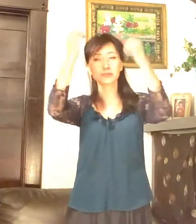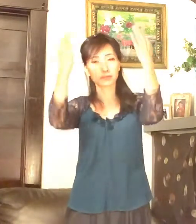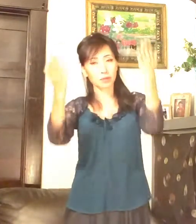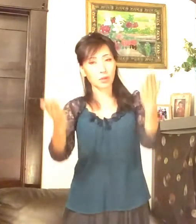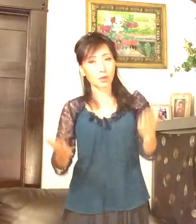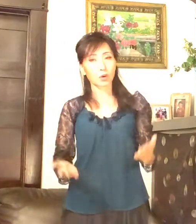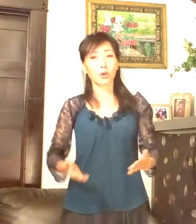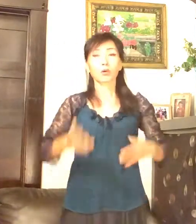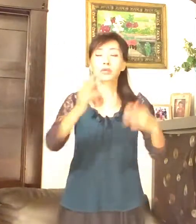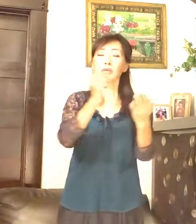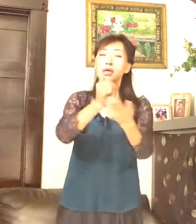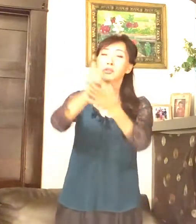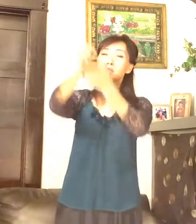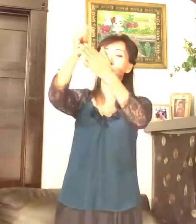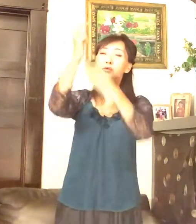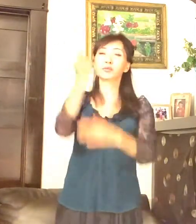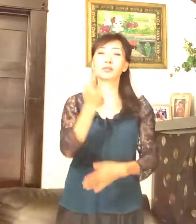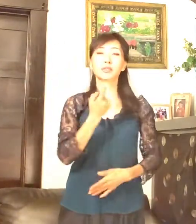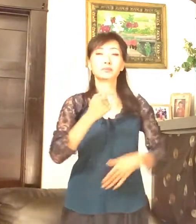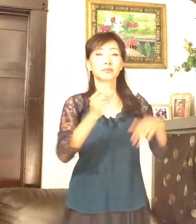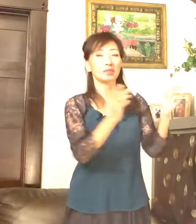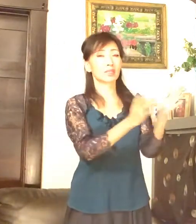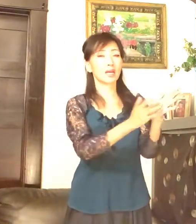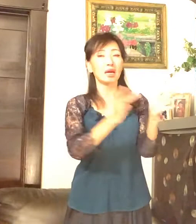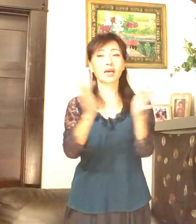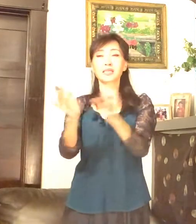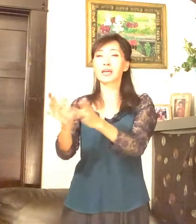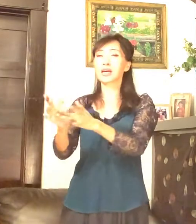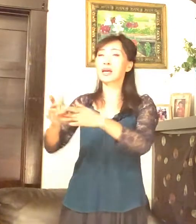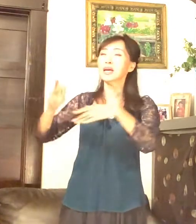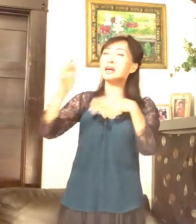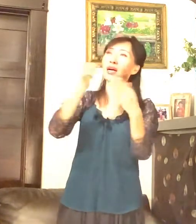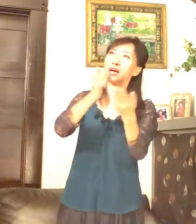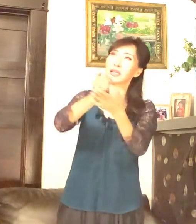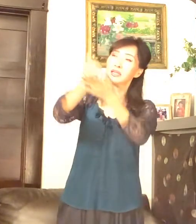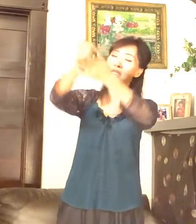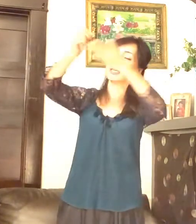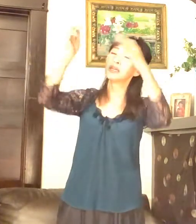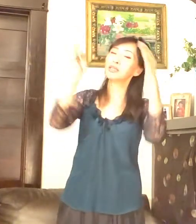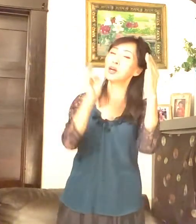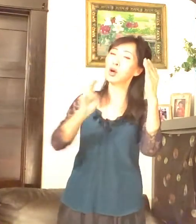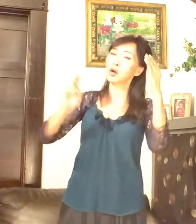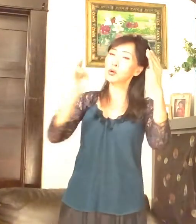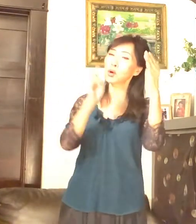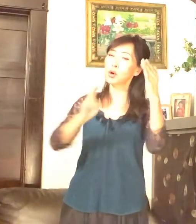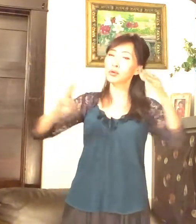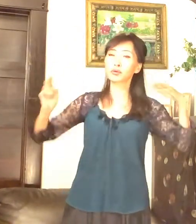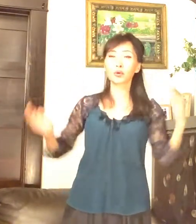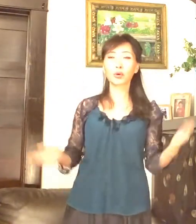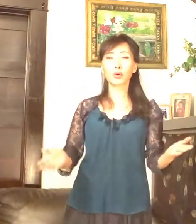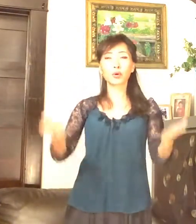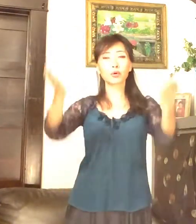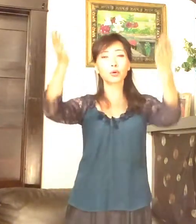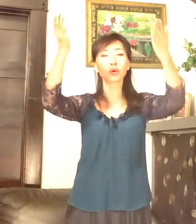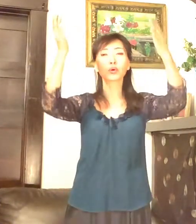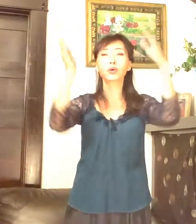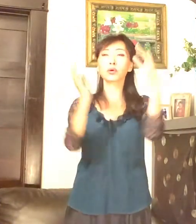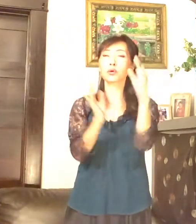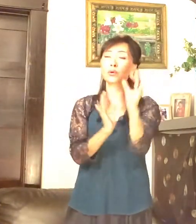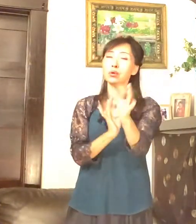오 예수님 찬양하리 영원토록